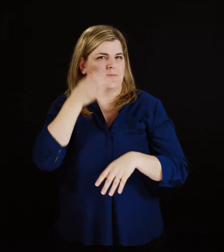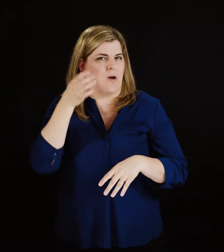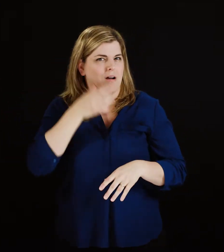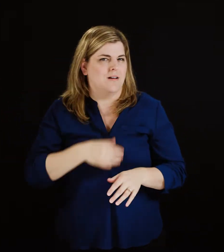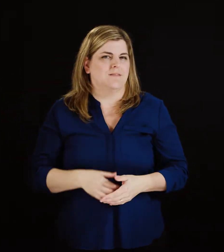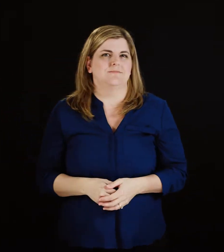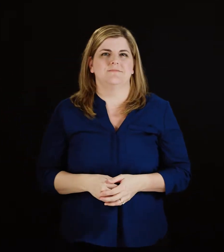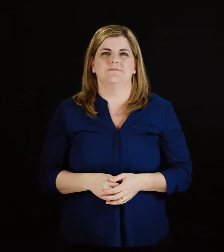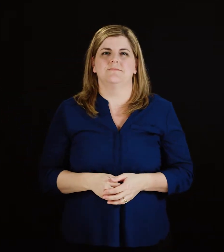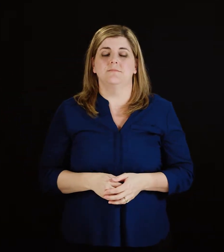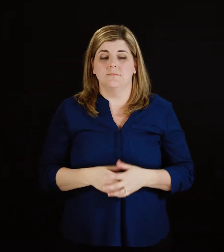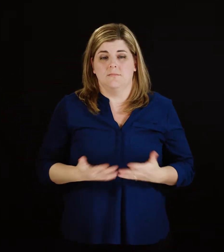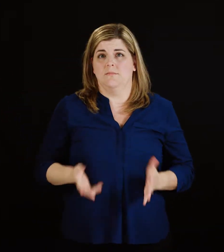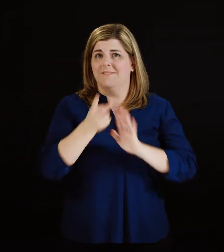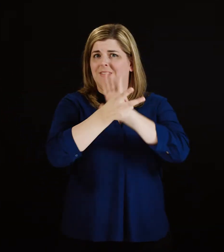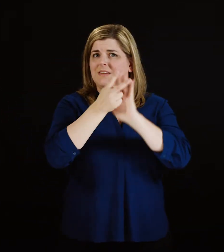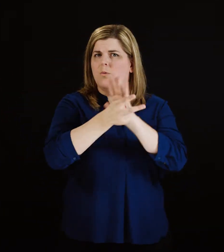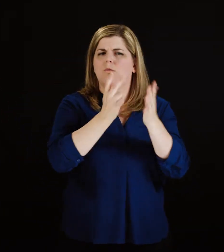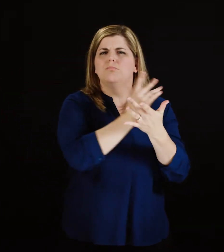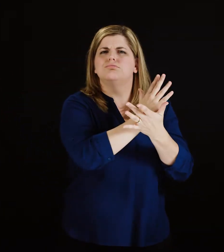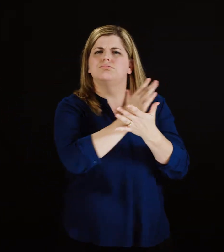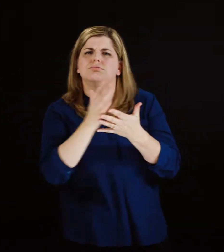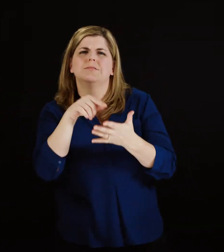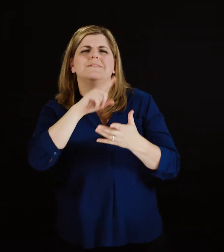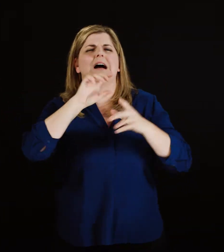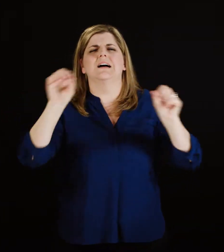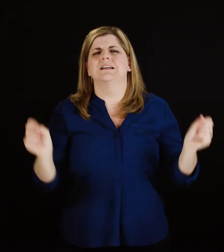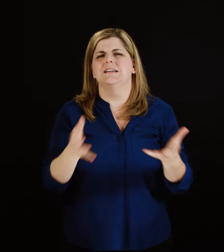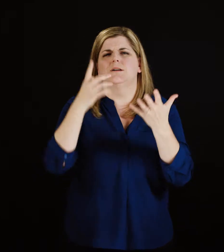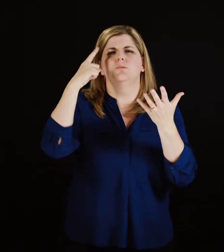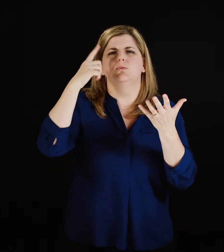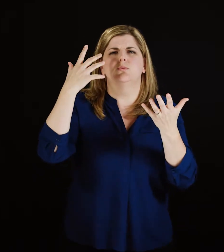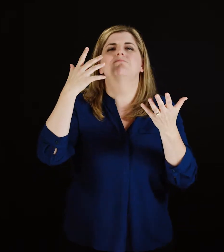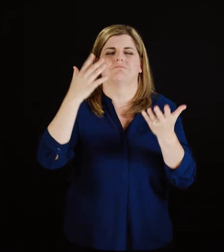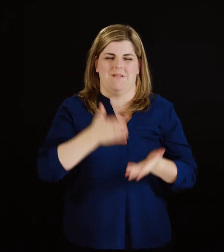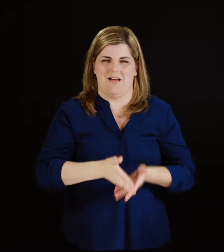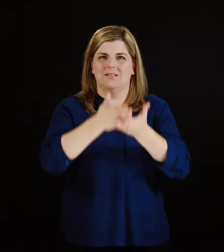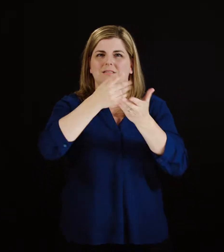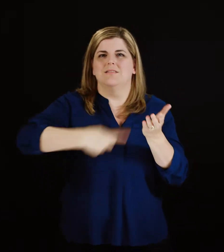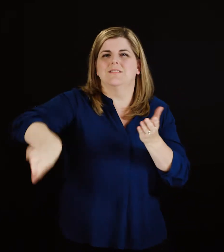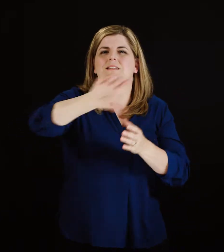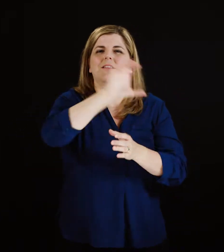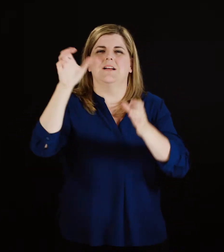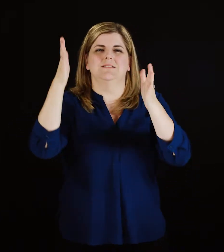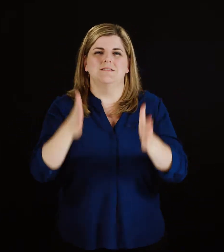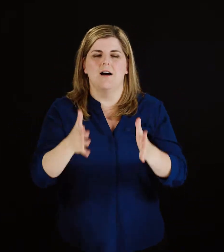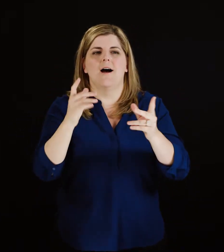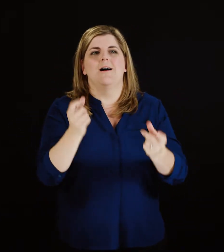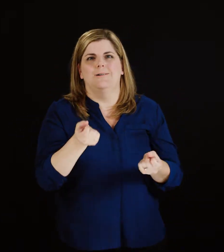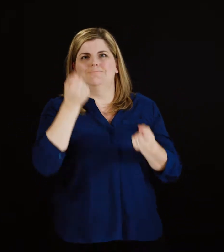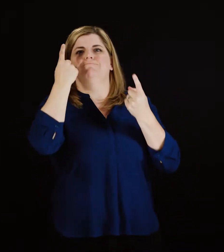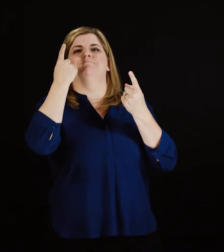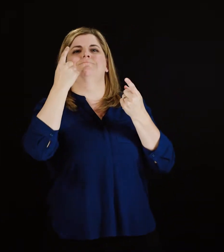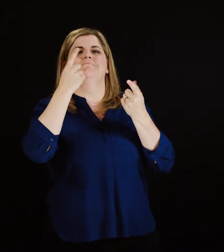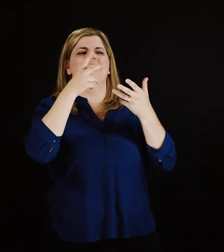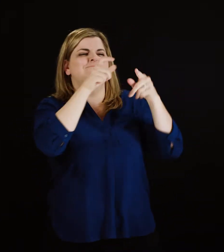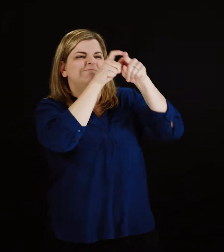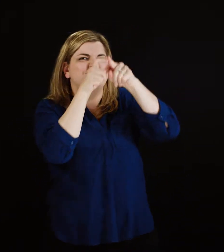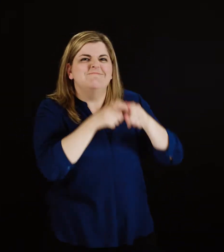Cette série de vidéos est conçue pour aider le public canadien à comprendre la terminologie